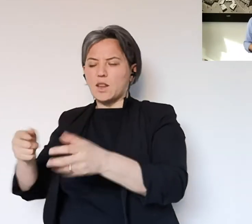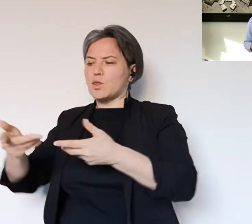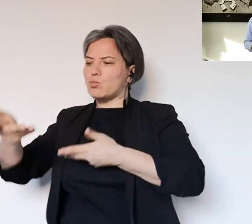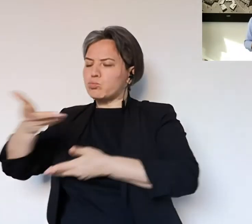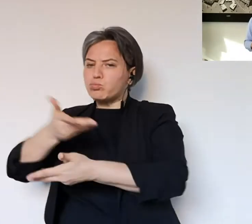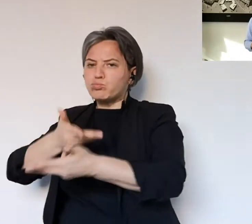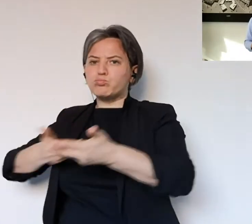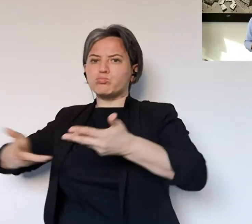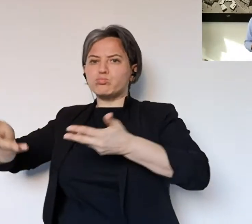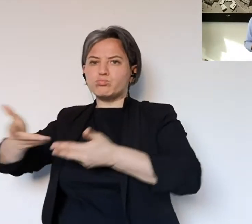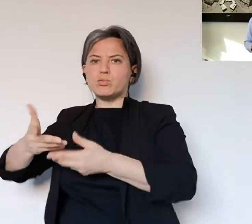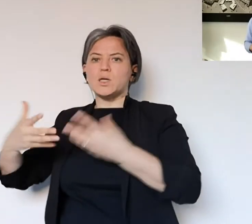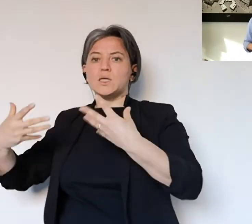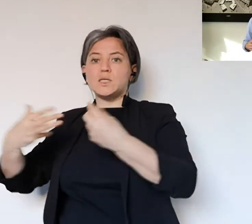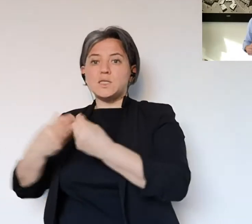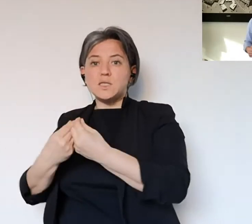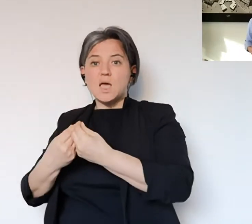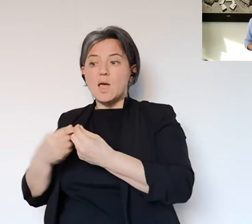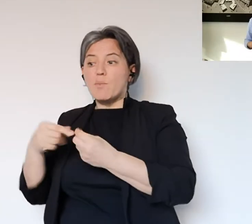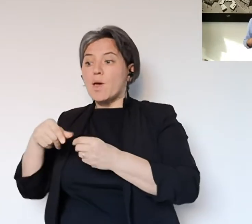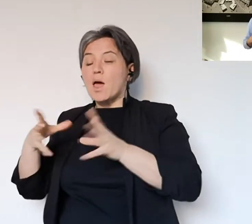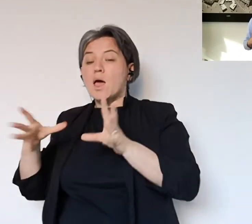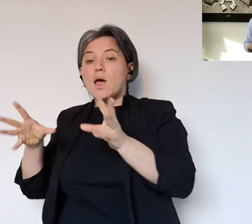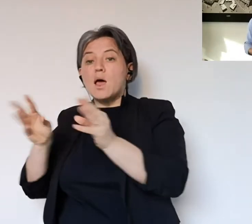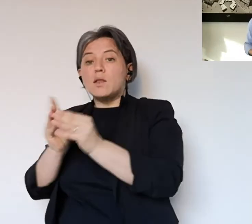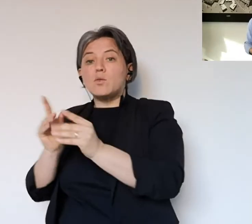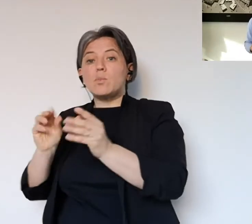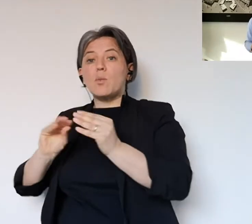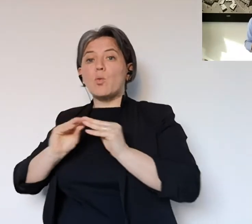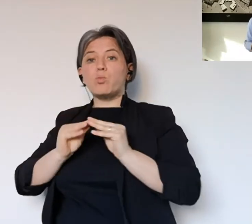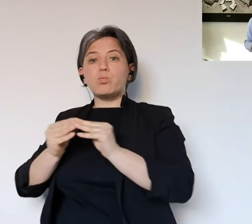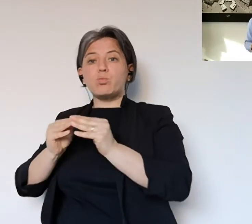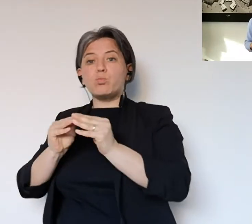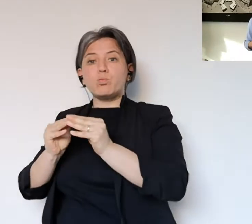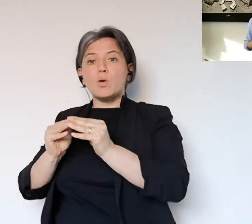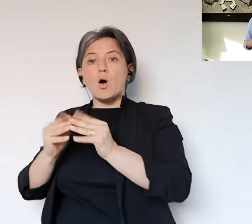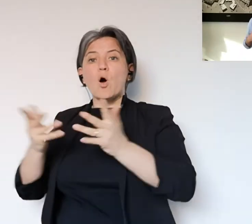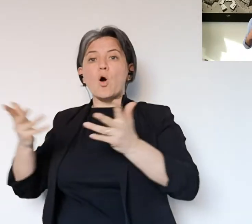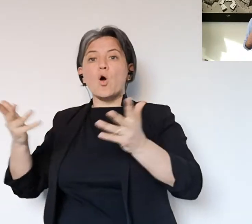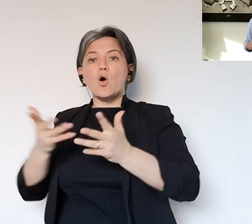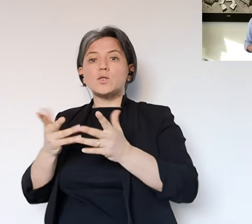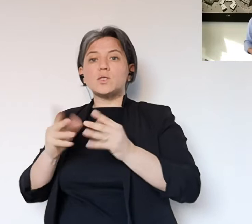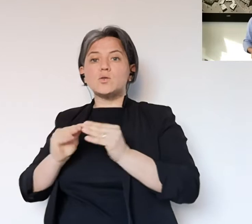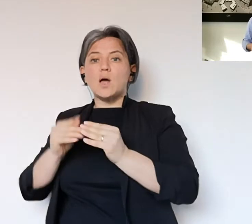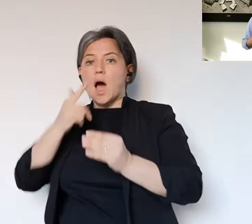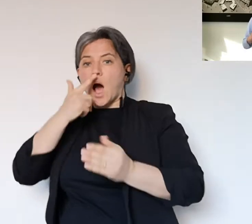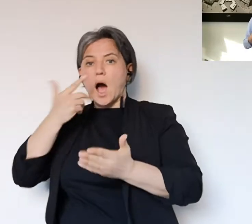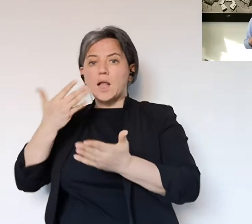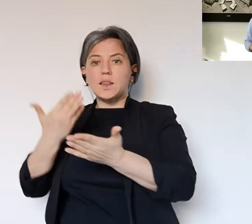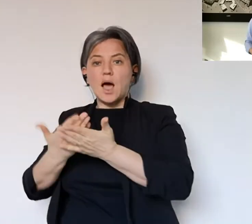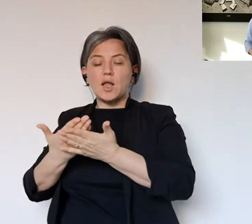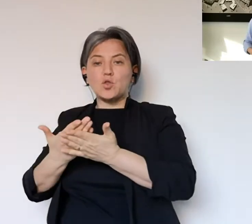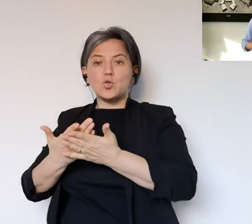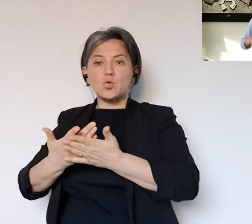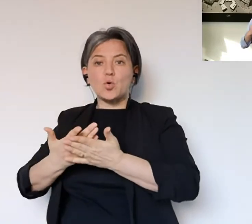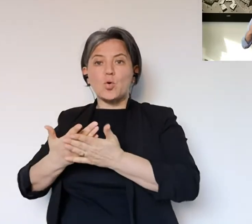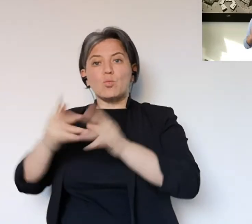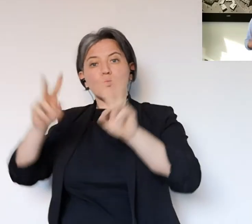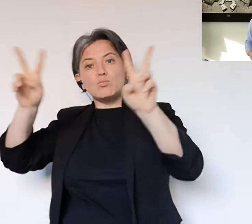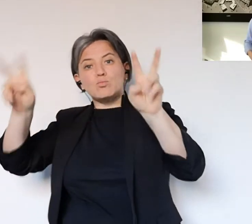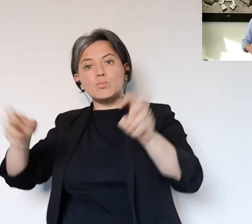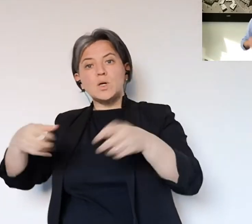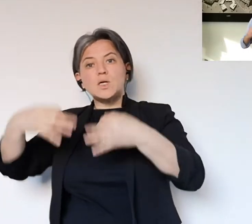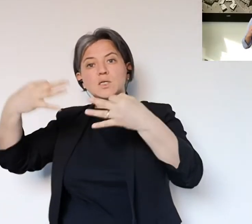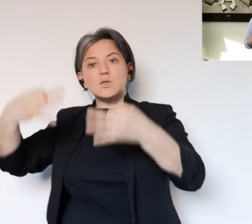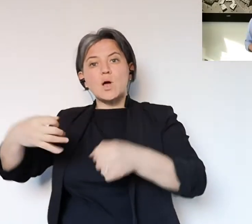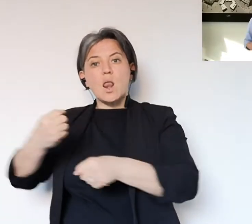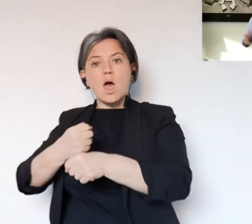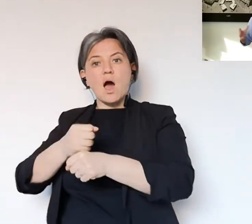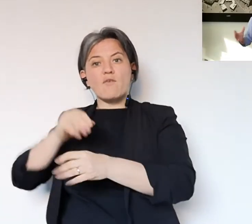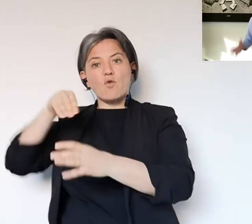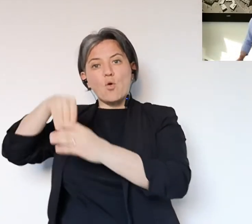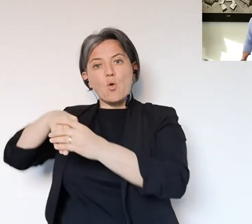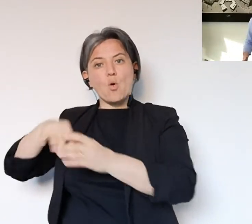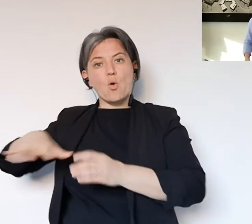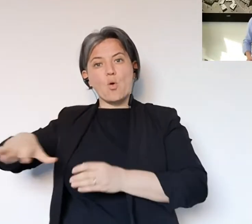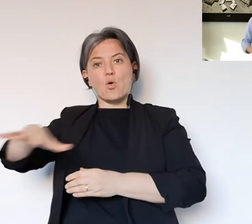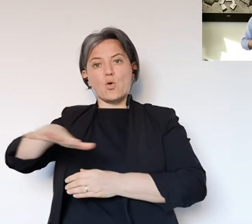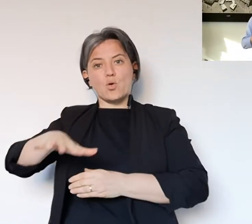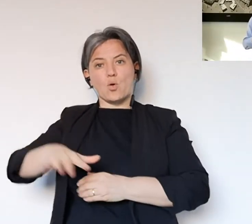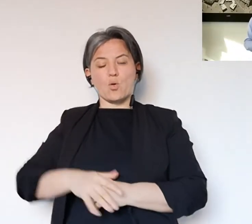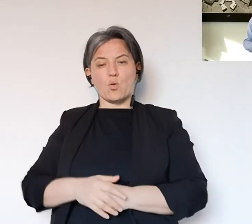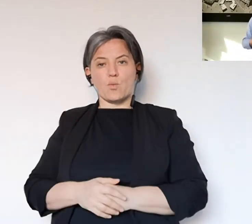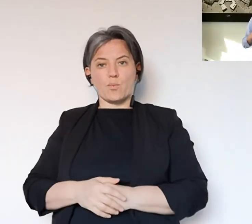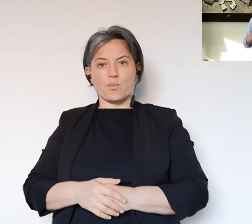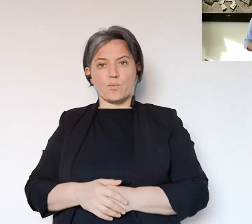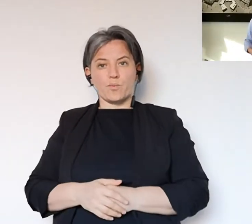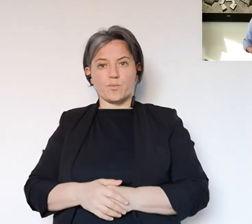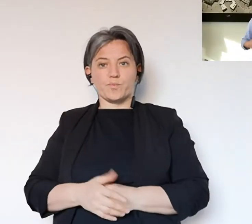categoria e sindacati al fine di creare uno strumento che aiuti in particolare la sicurezza nei luoghi di lavoro